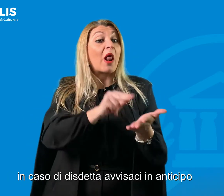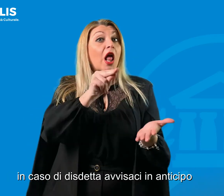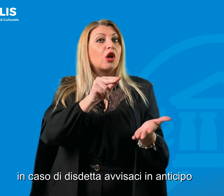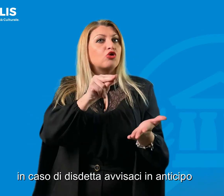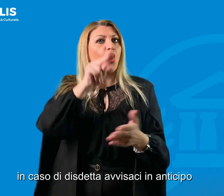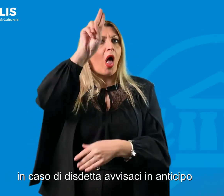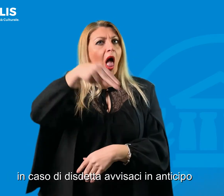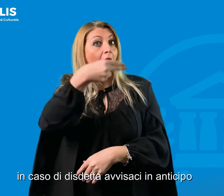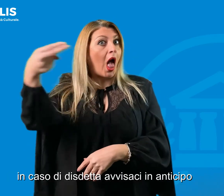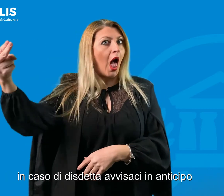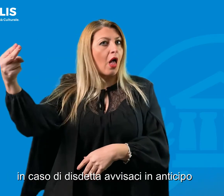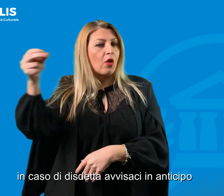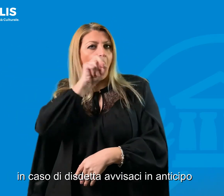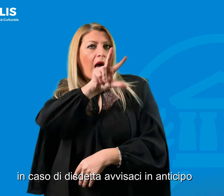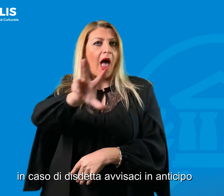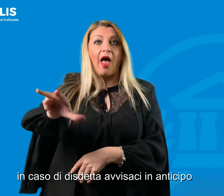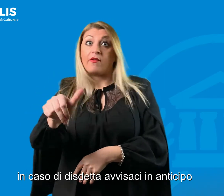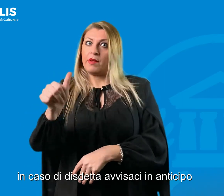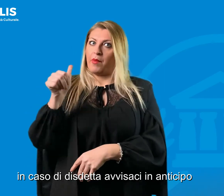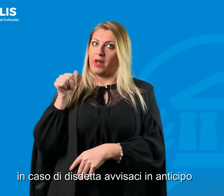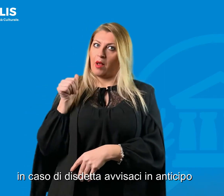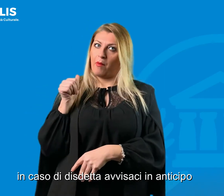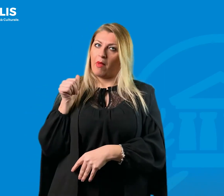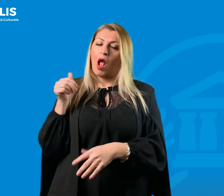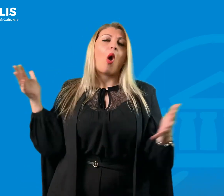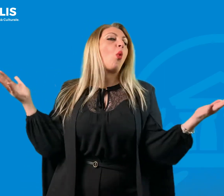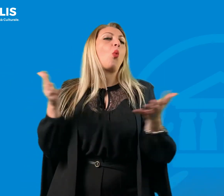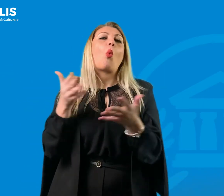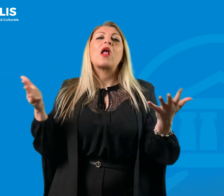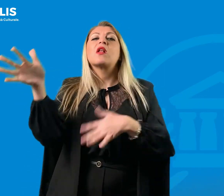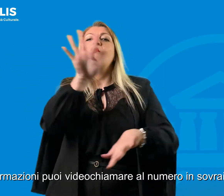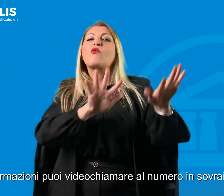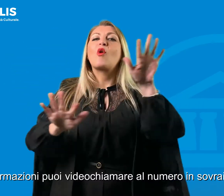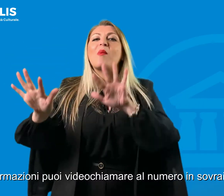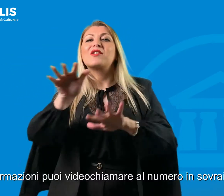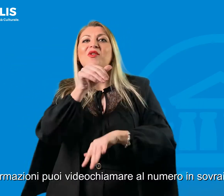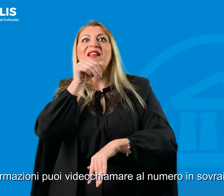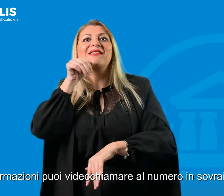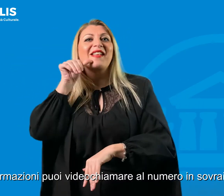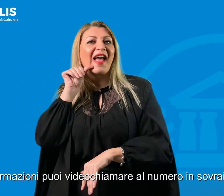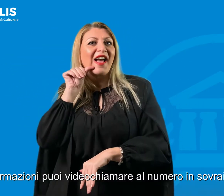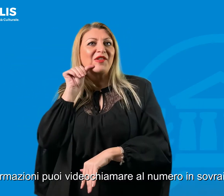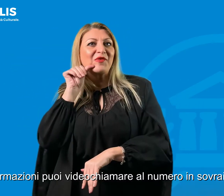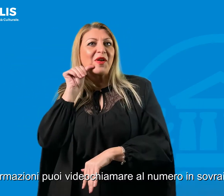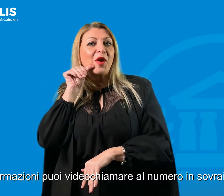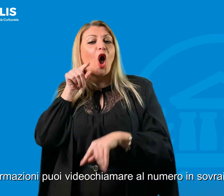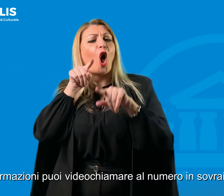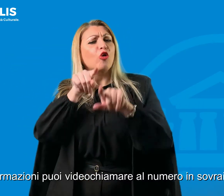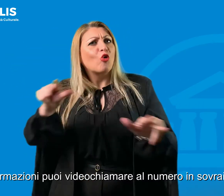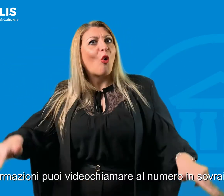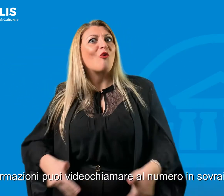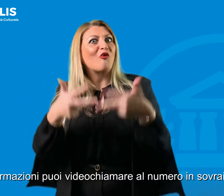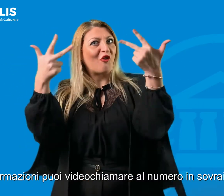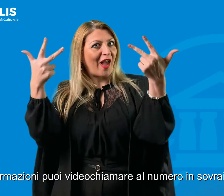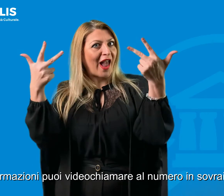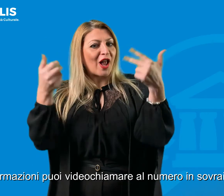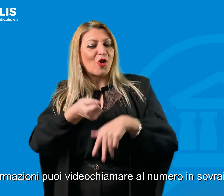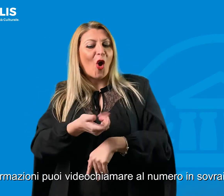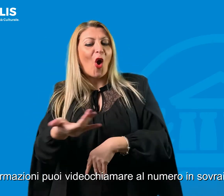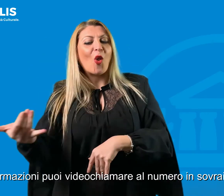avvisaci in anticipo. Per tutte le informazioni puoi videochiamare